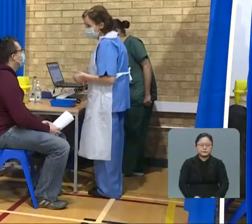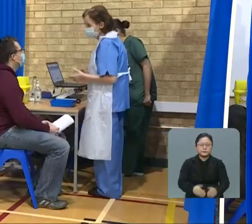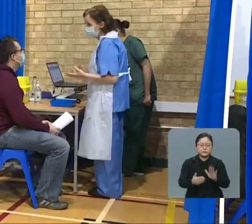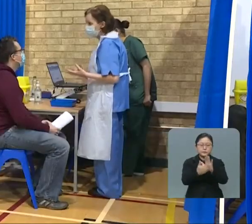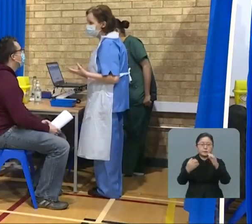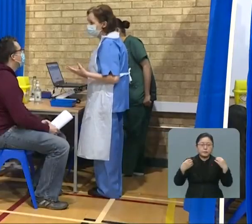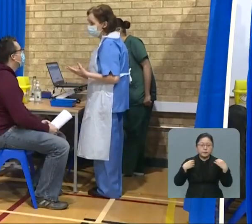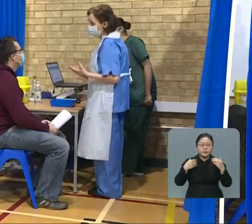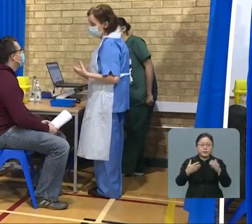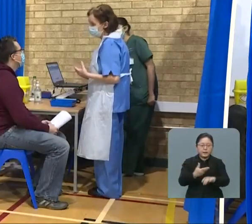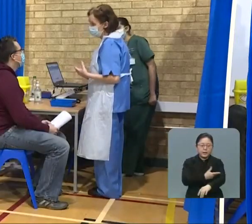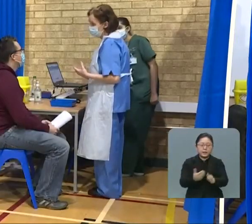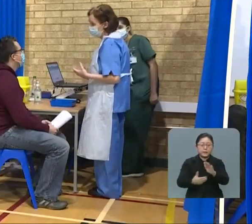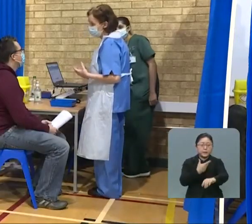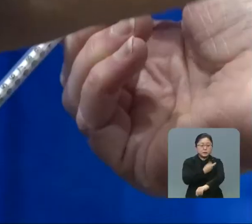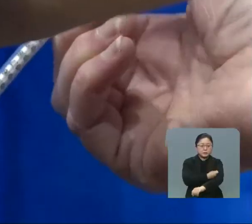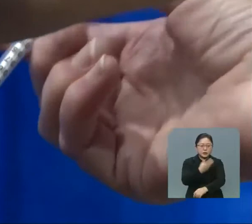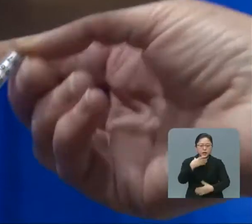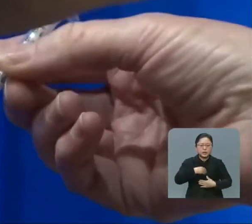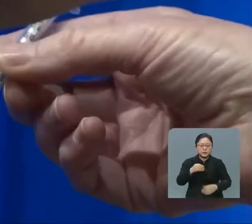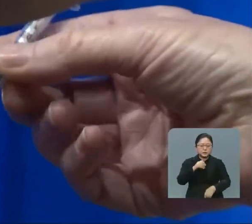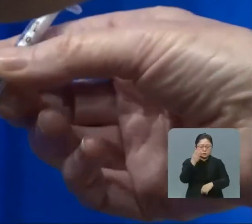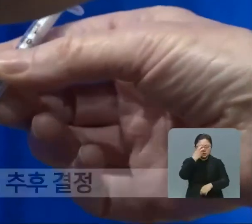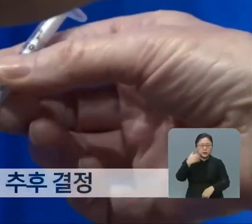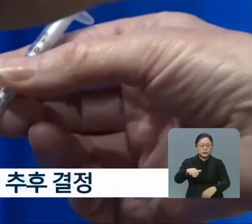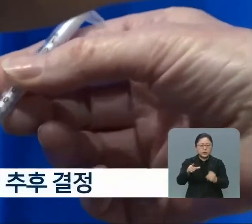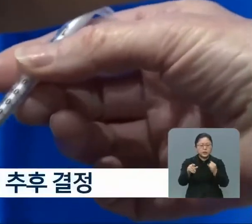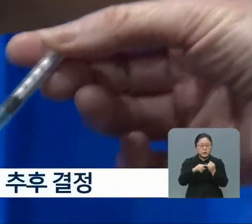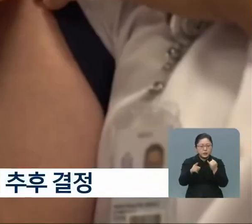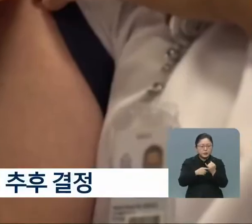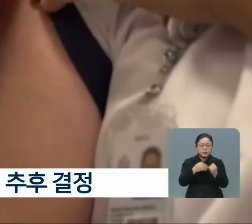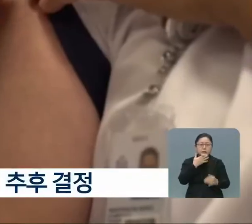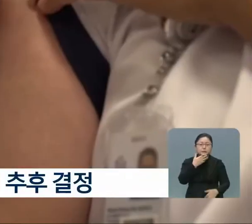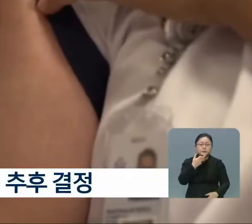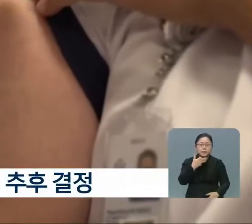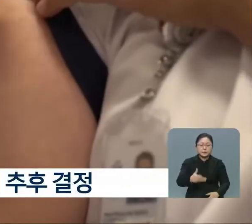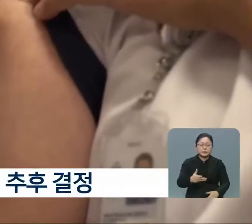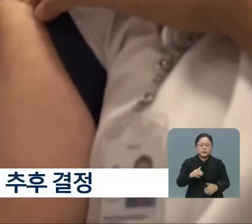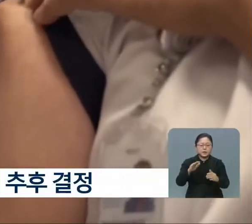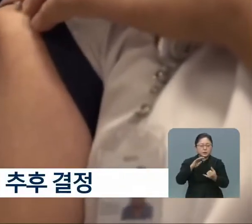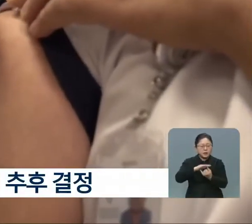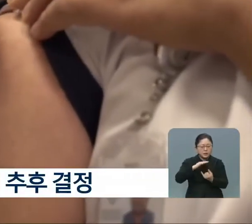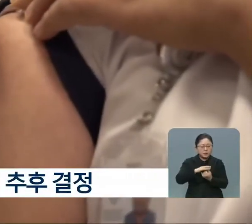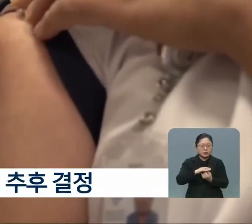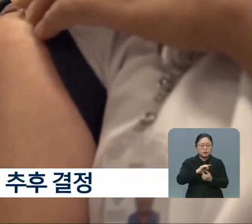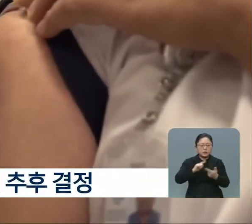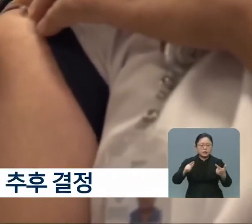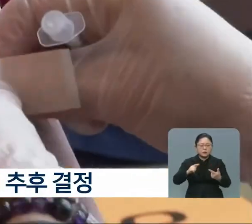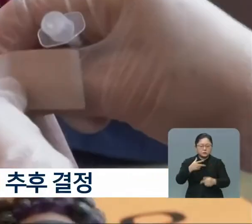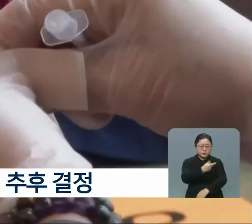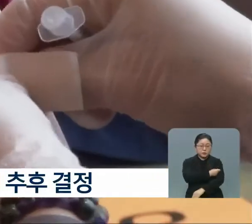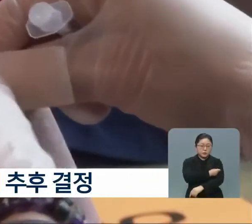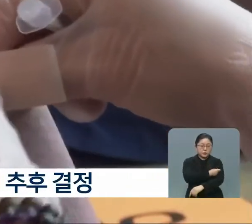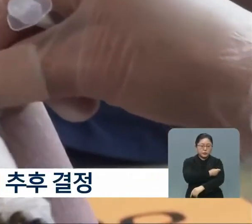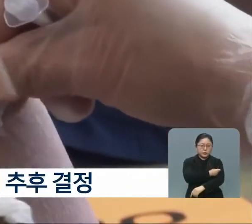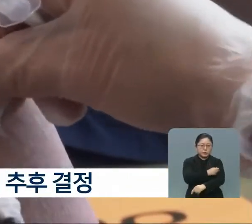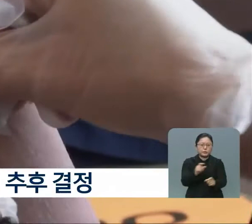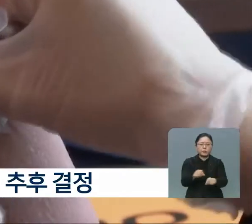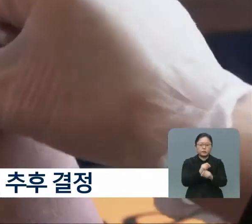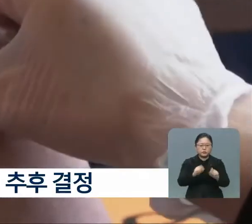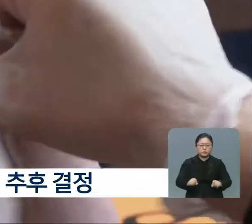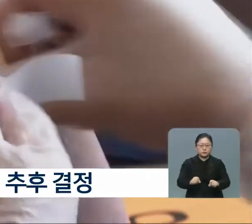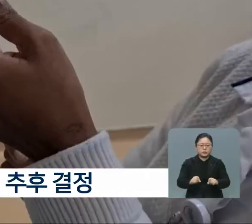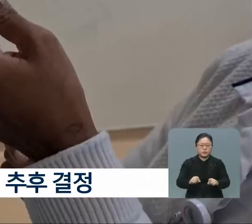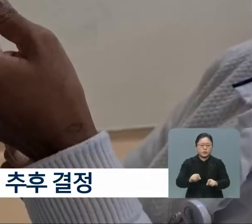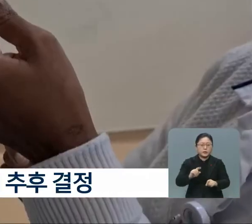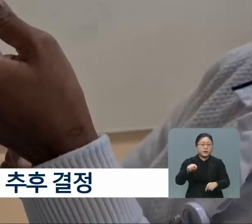방역당국은 백신 안전성이 검증되지 않은 임산부와 18세 미만 소아, 청소년의 경우 접종 대상에서 우선 제외하고